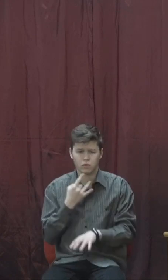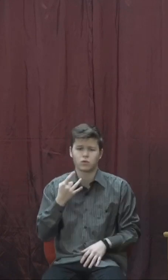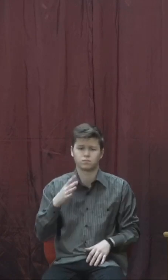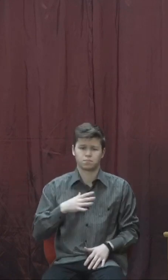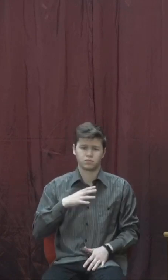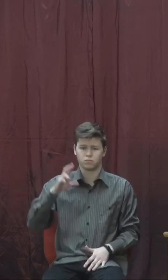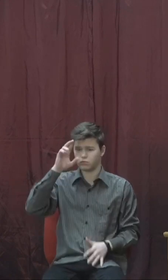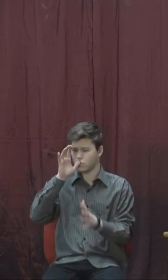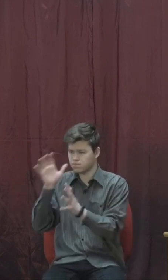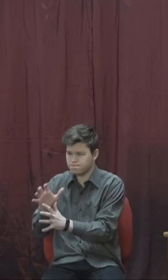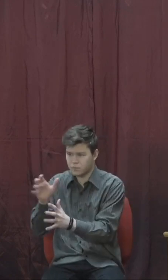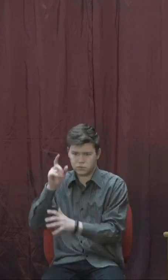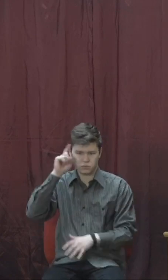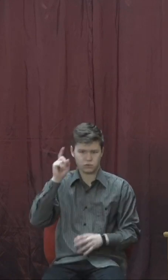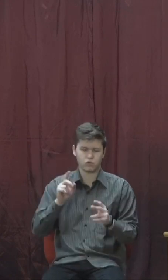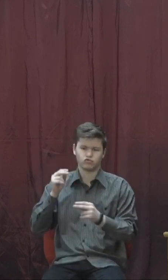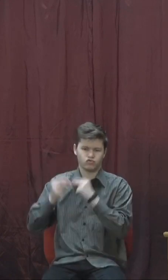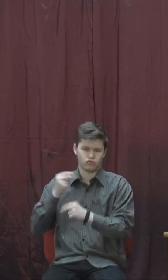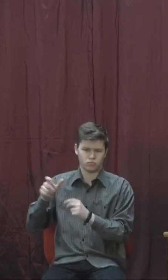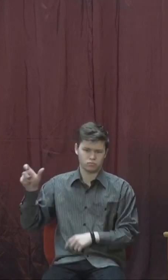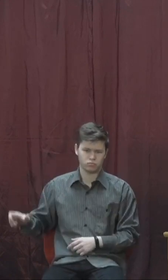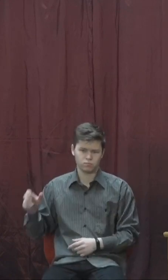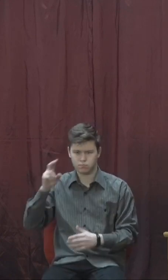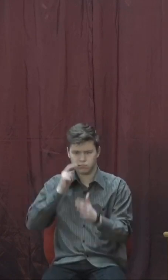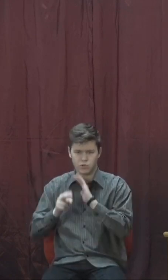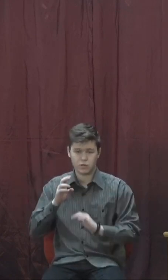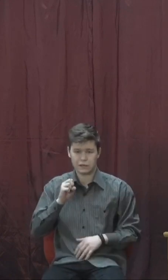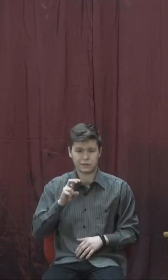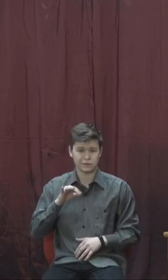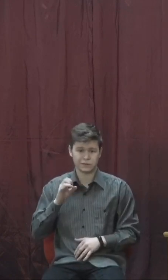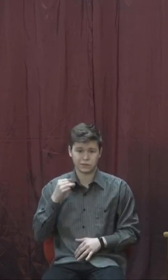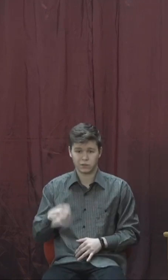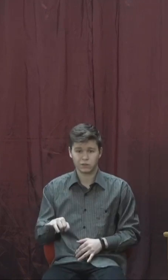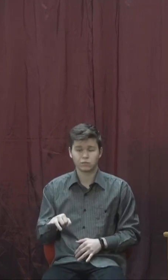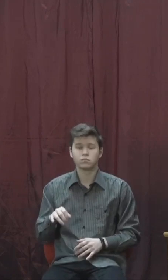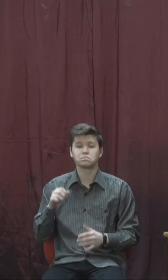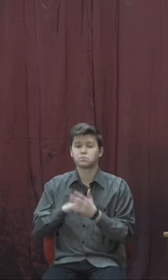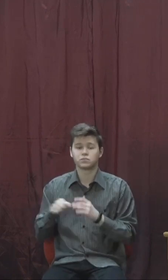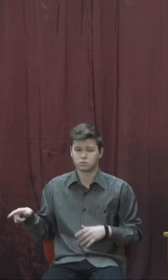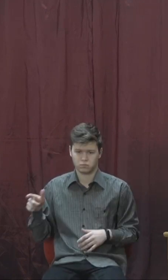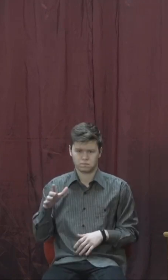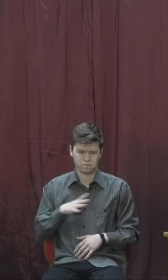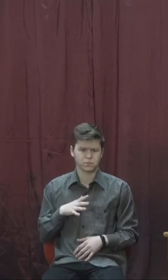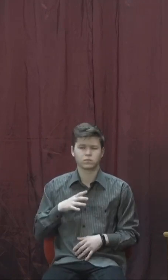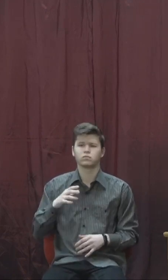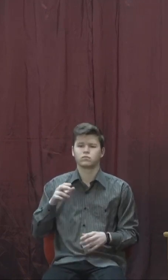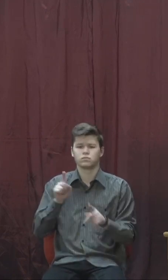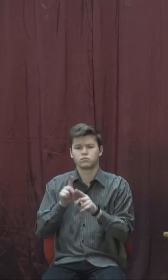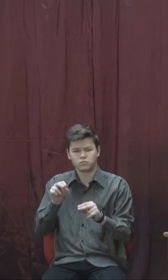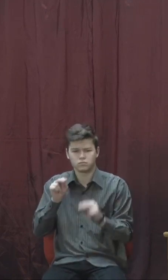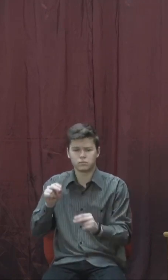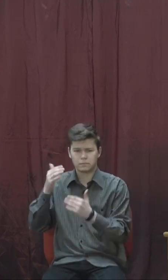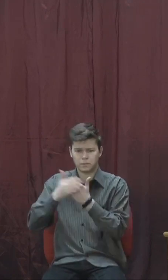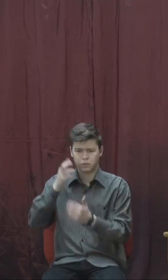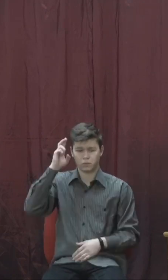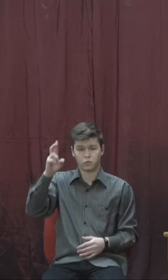Ірлесея, через того, як його були хороші амбіції, хороші амбіції для служіння. І він оберігав.